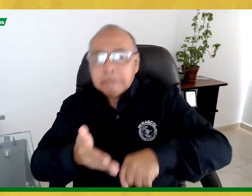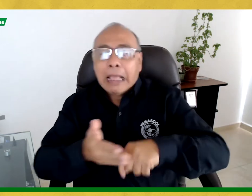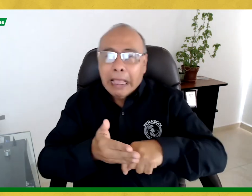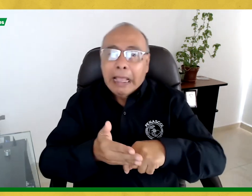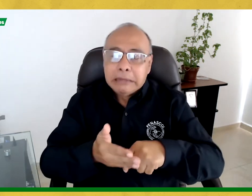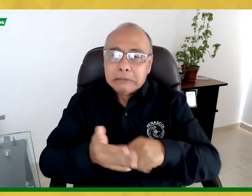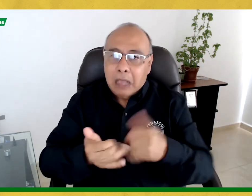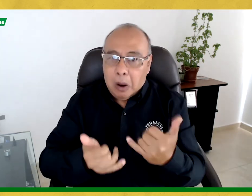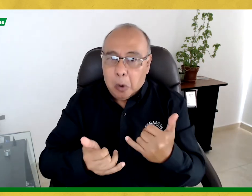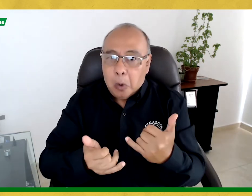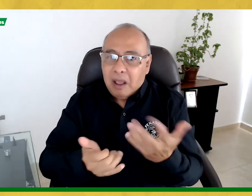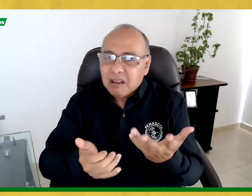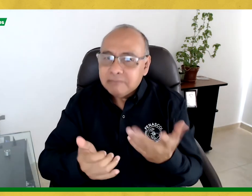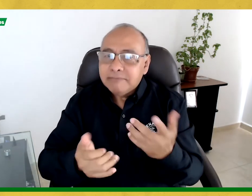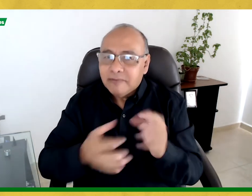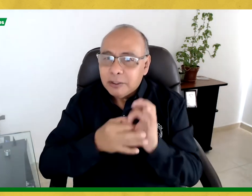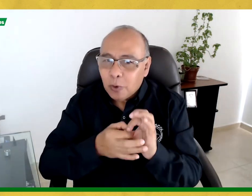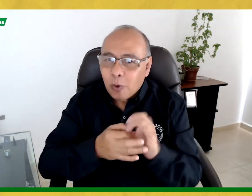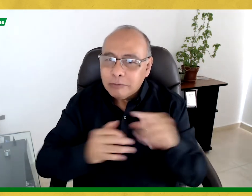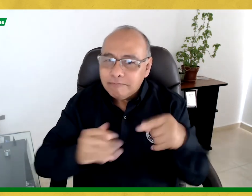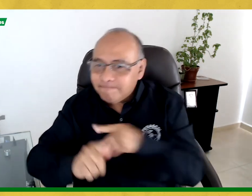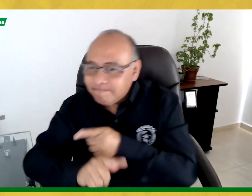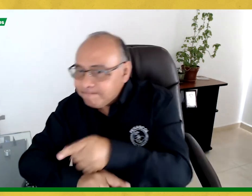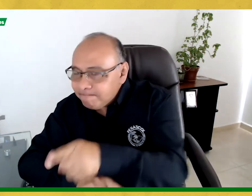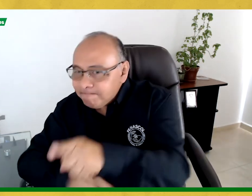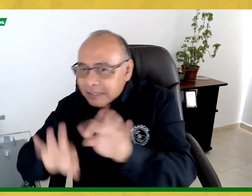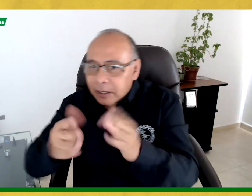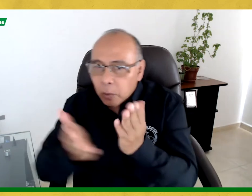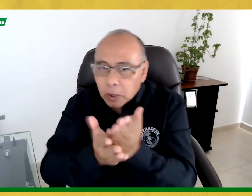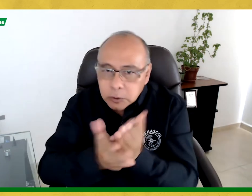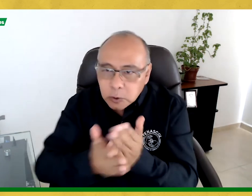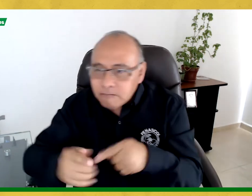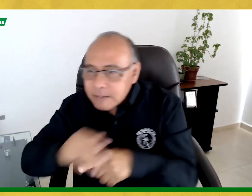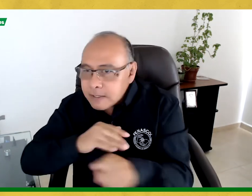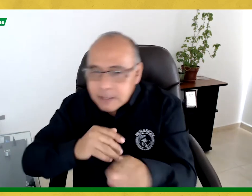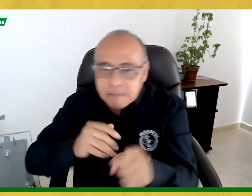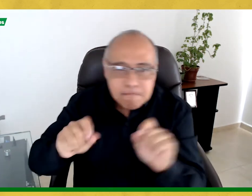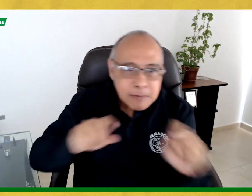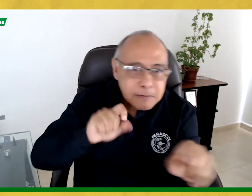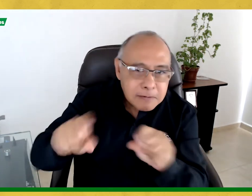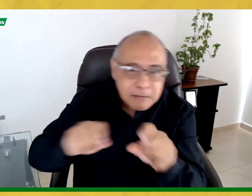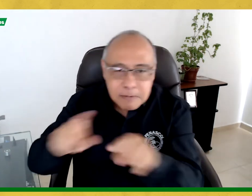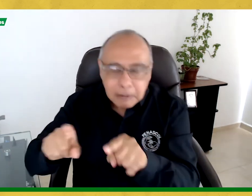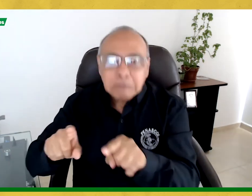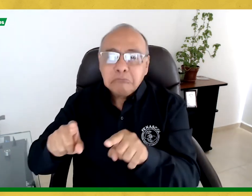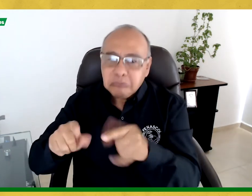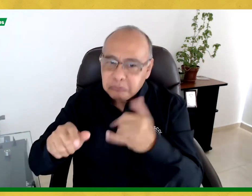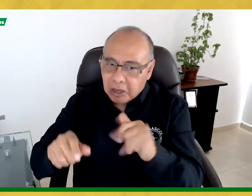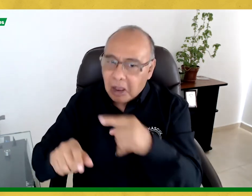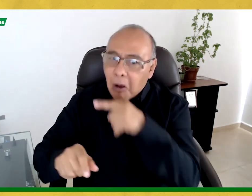cuestionar la demora en sus procesos de contratación. Y es por eso que Fenascol indagó sobre la situación con la Secretaría de Educación a través de